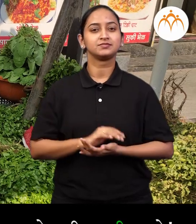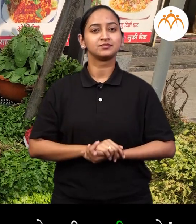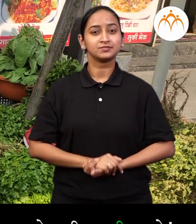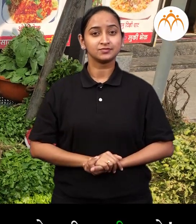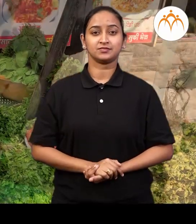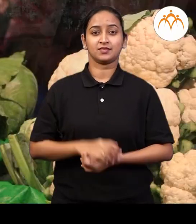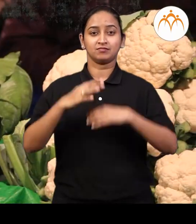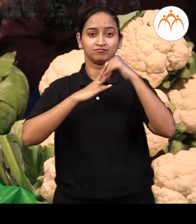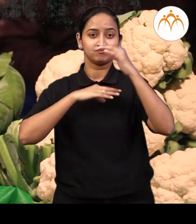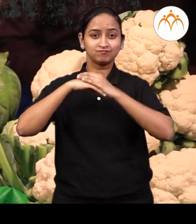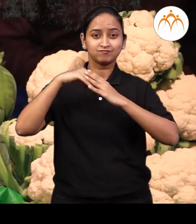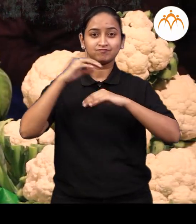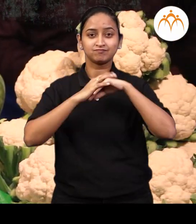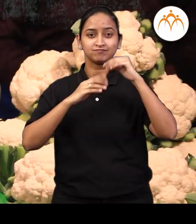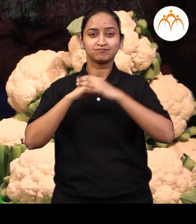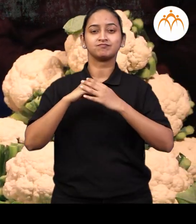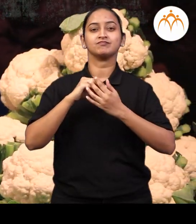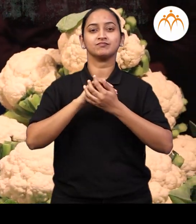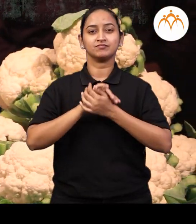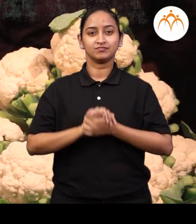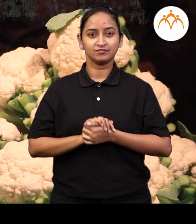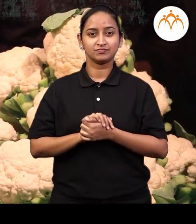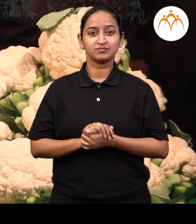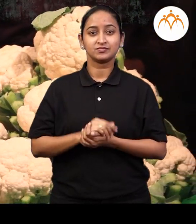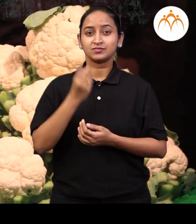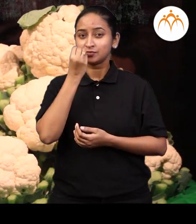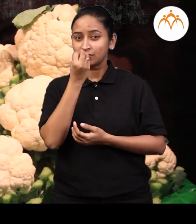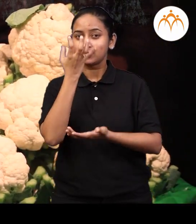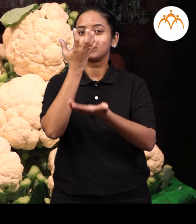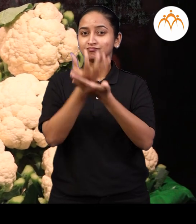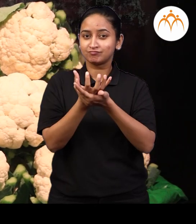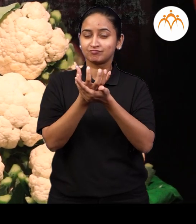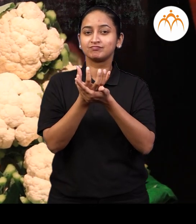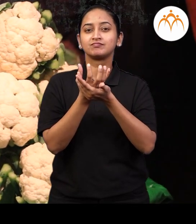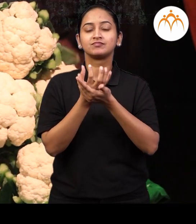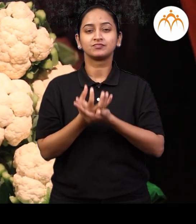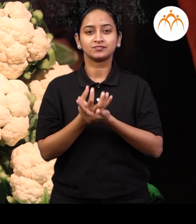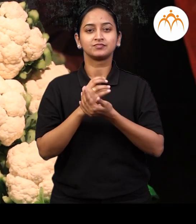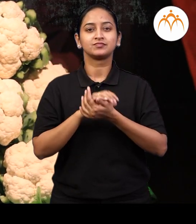कोबी फ्लावर